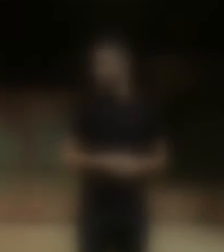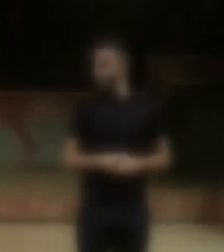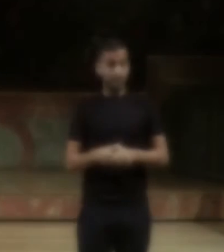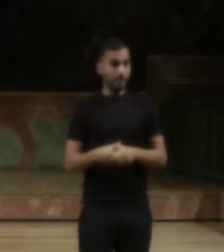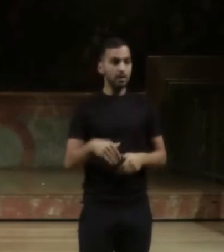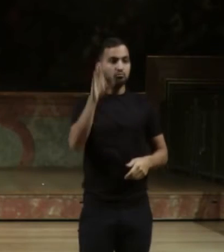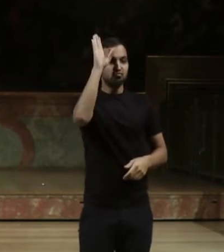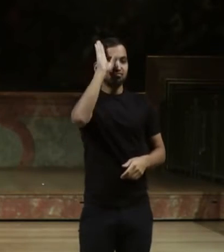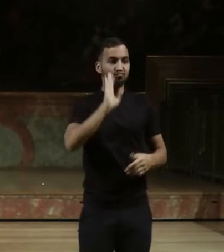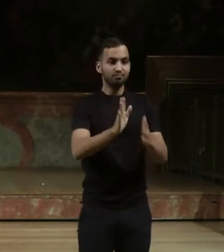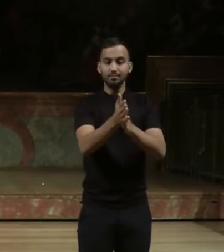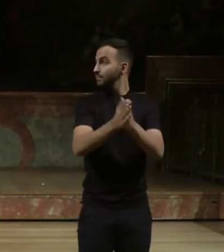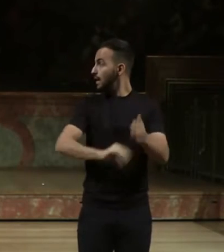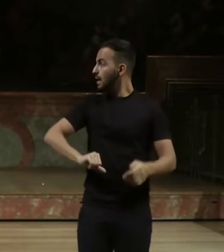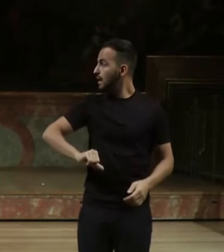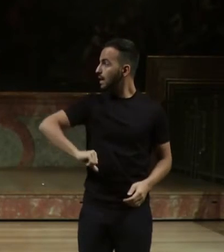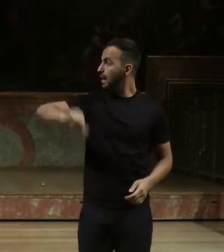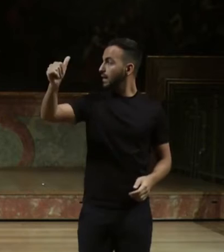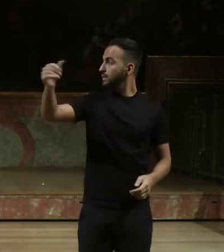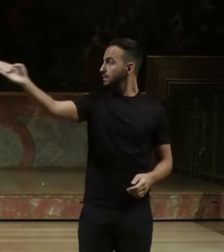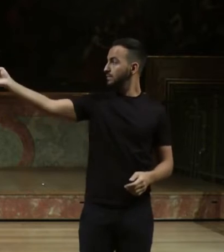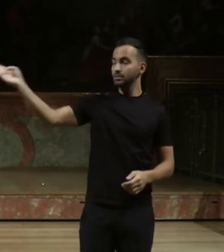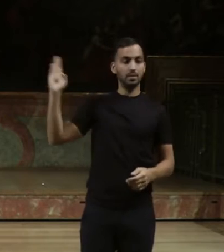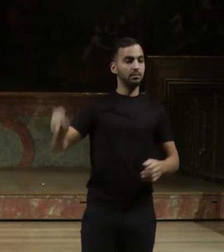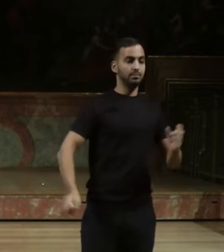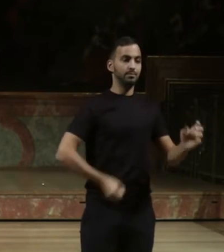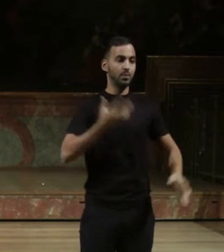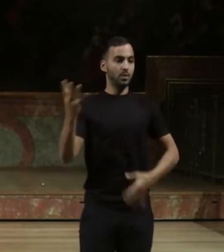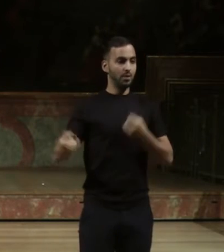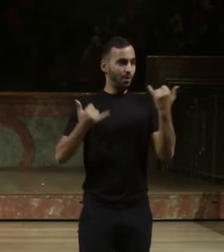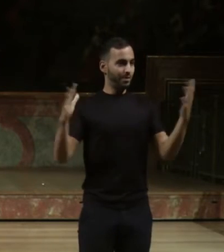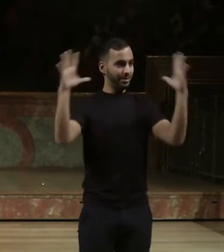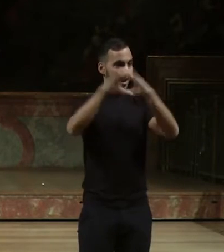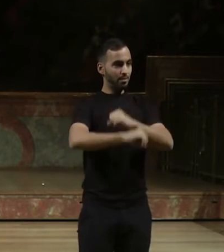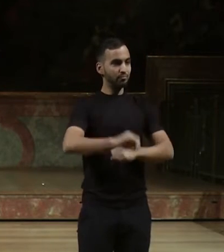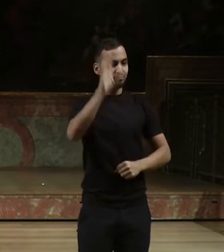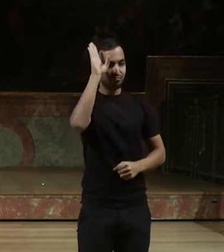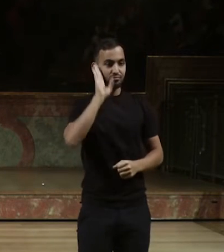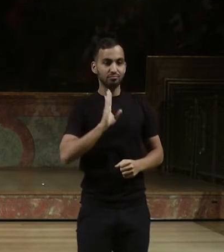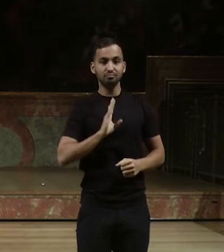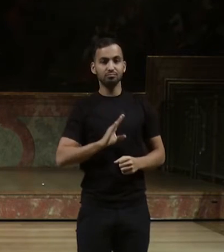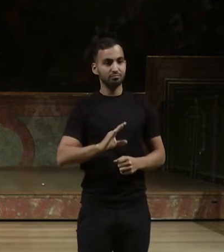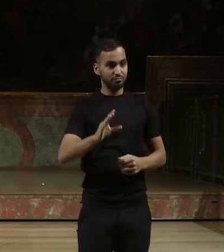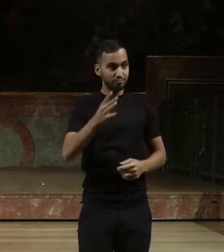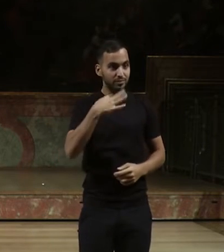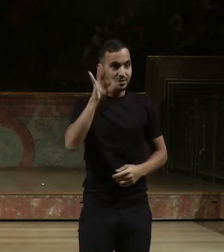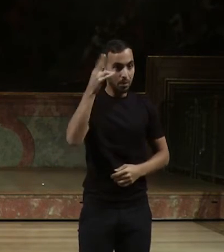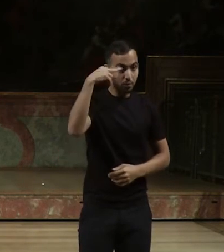Bitte den ersten Poeten des heutigen Abends auf die Bühne. Meine Damen und Herren, er ist angereist